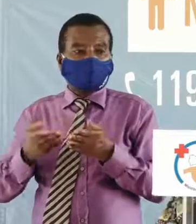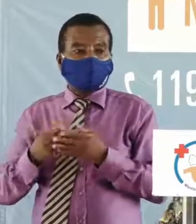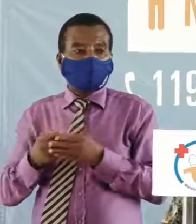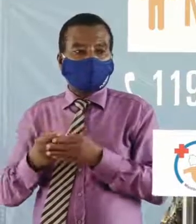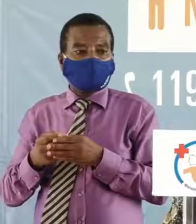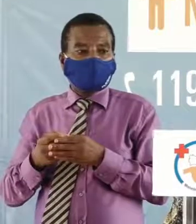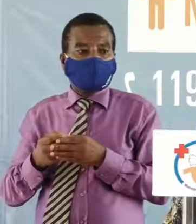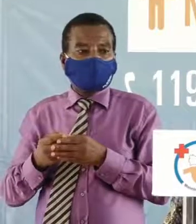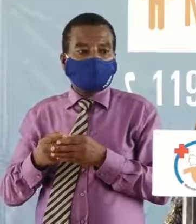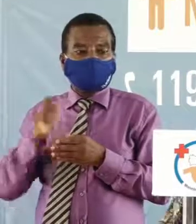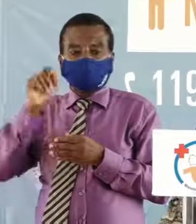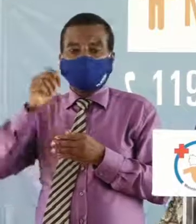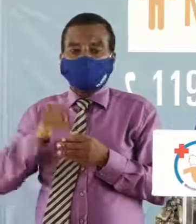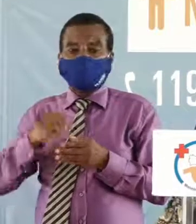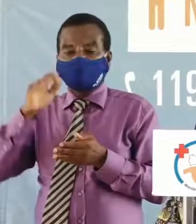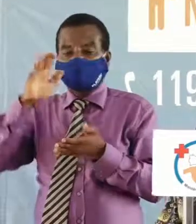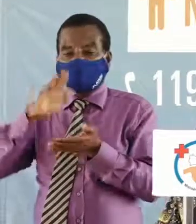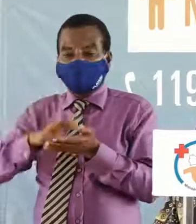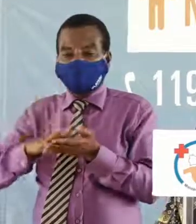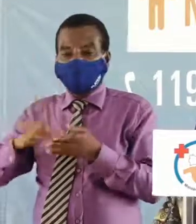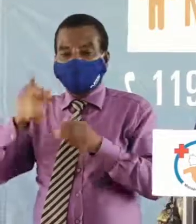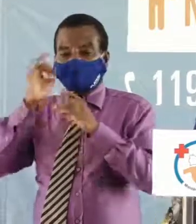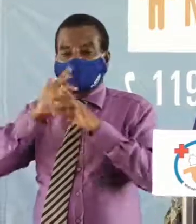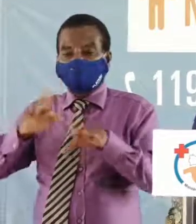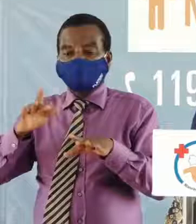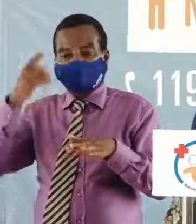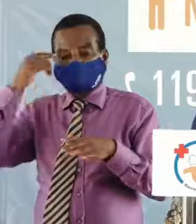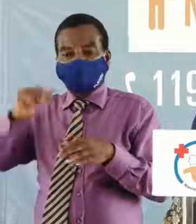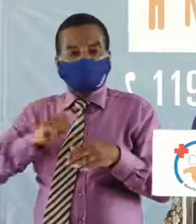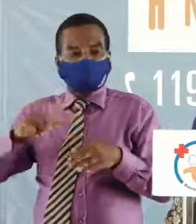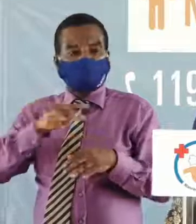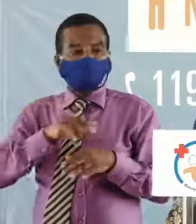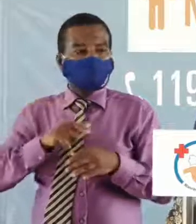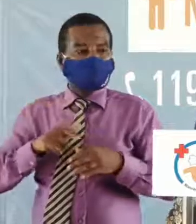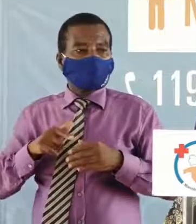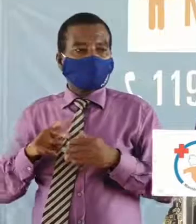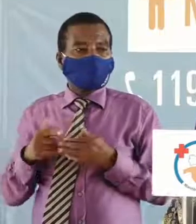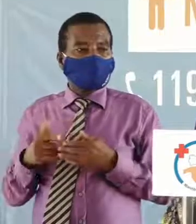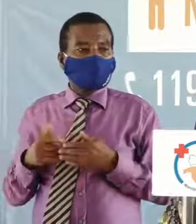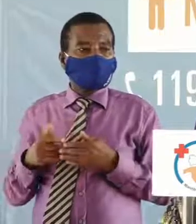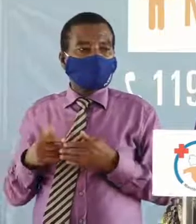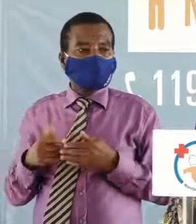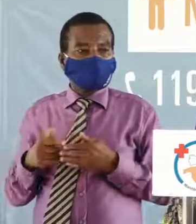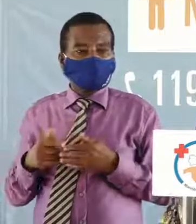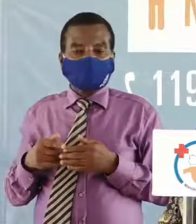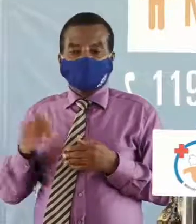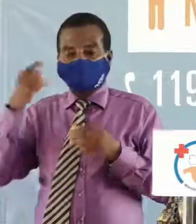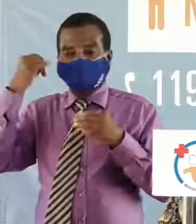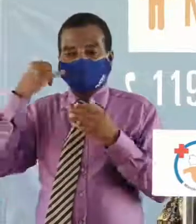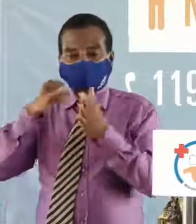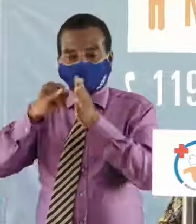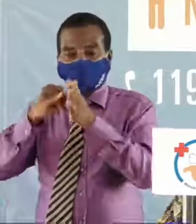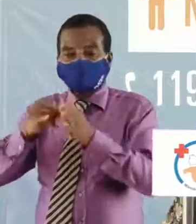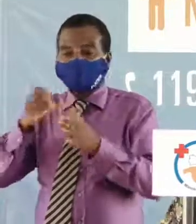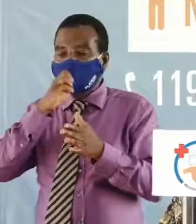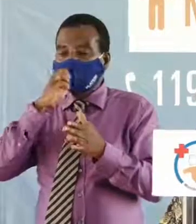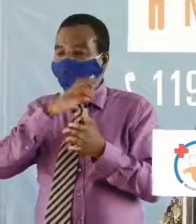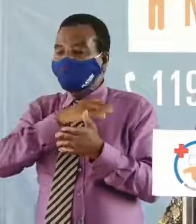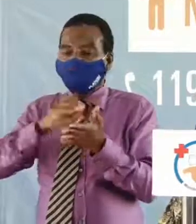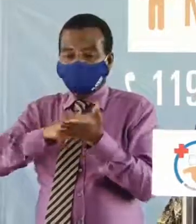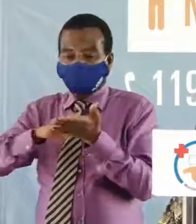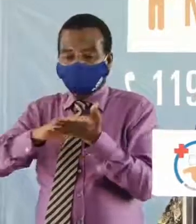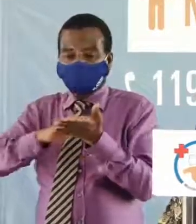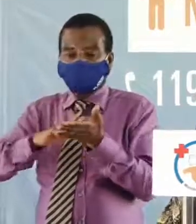point à l'autre donc on est moins contagieux pour soi-même et pour autrui donc l'idéal c'est l'eau et le savon